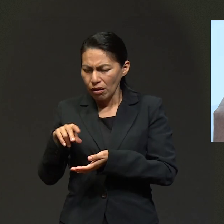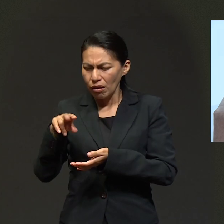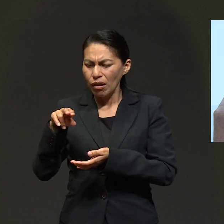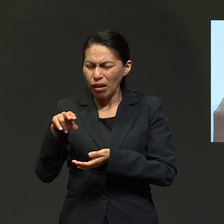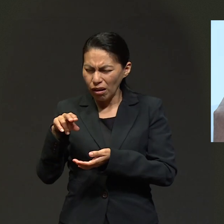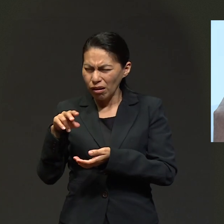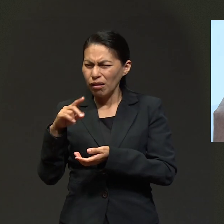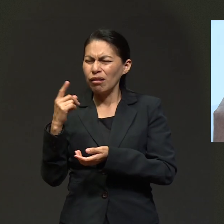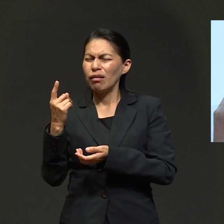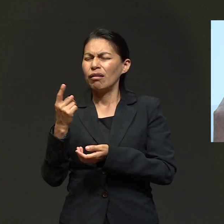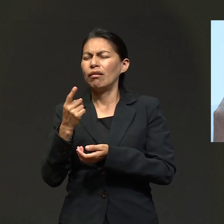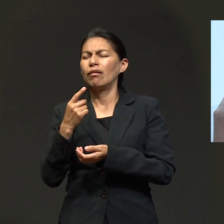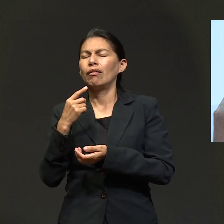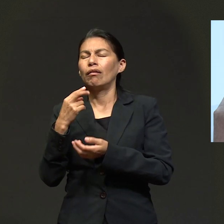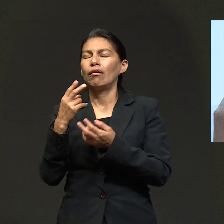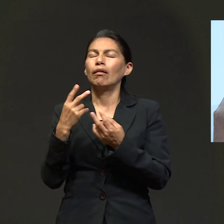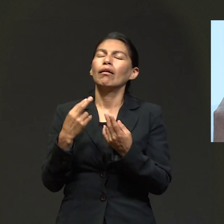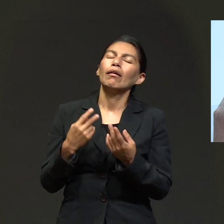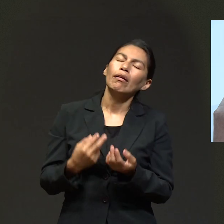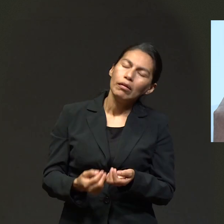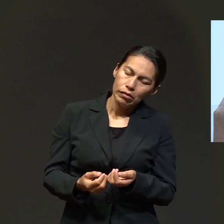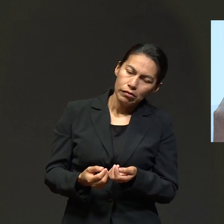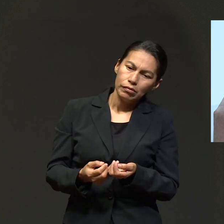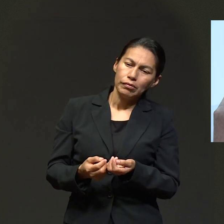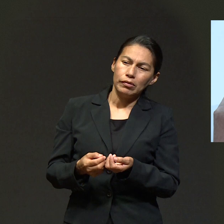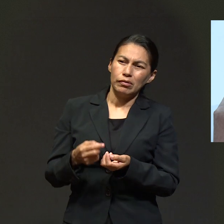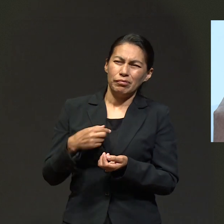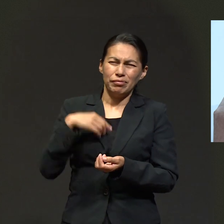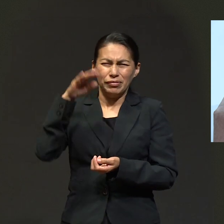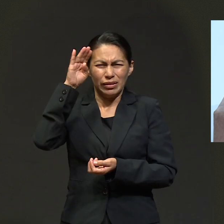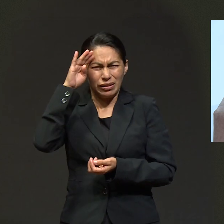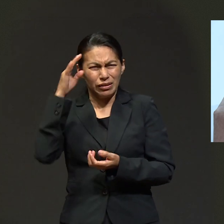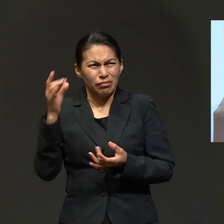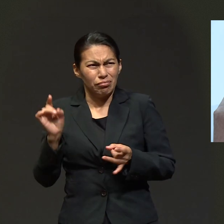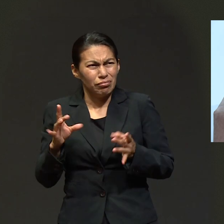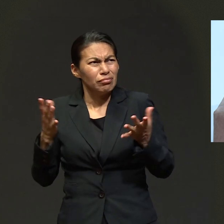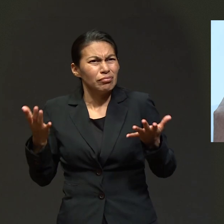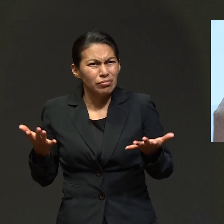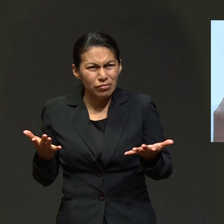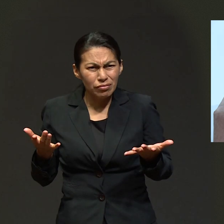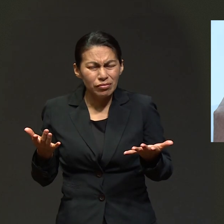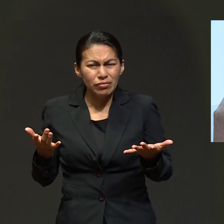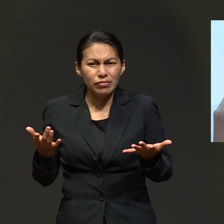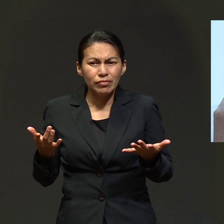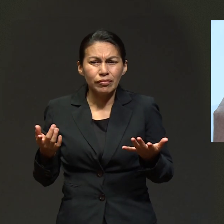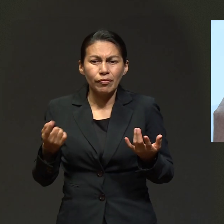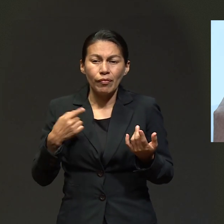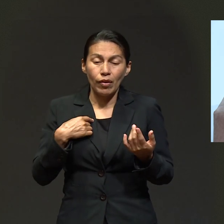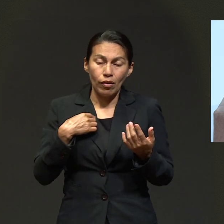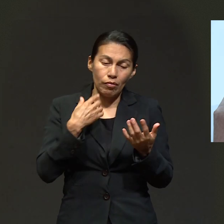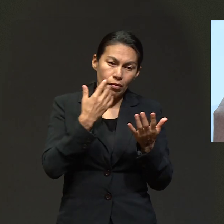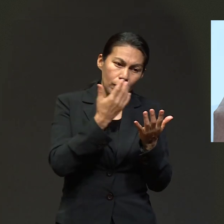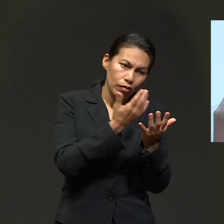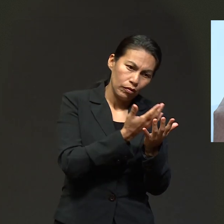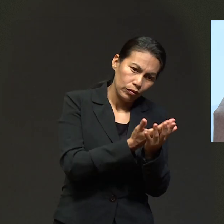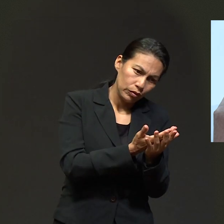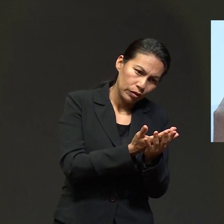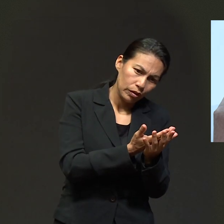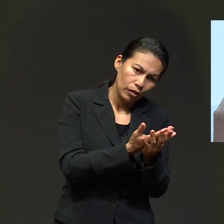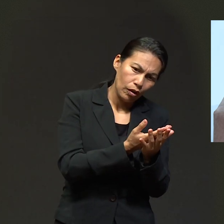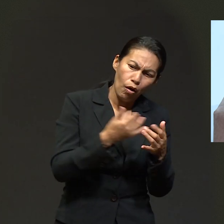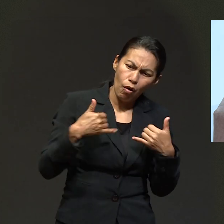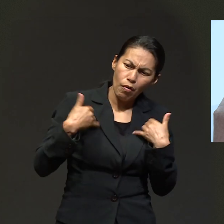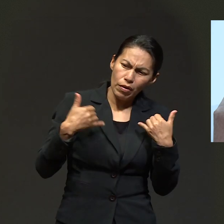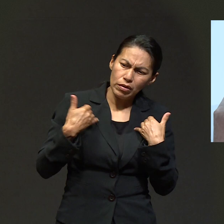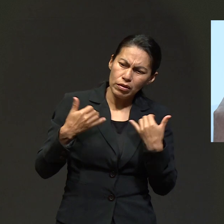las escaleras de regreso, me mareé y como que me desplomé. Y entonces yo dije, ¿qué está pasando?, ¿no? Y pues